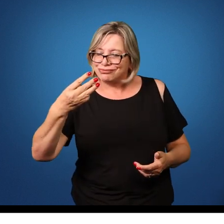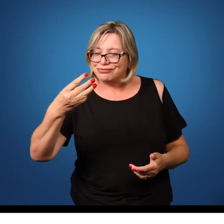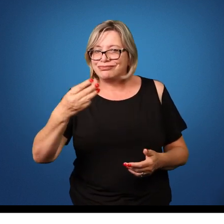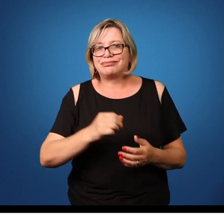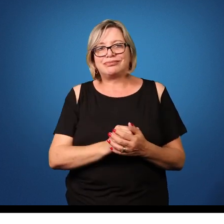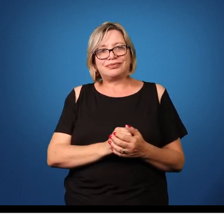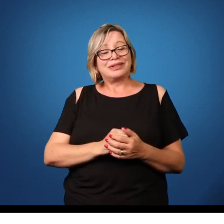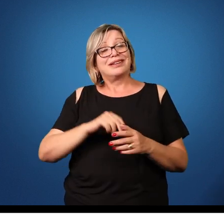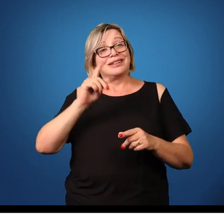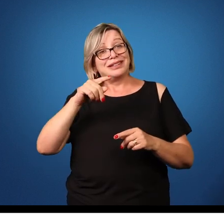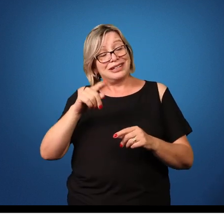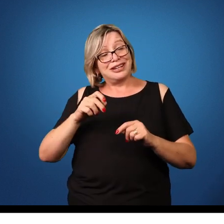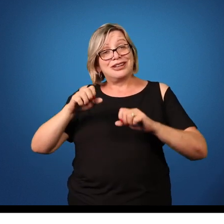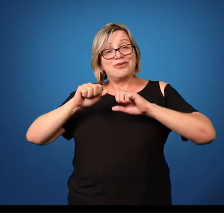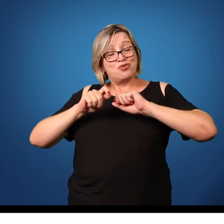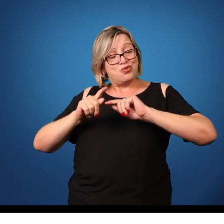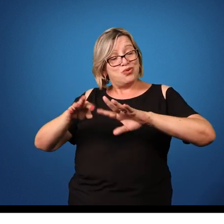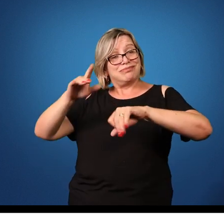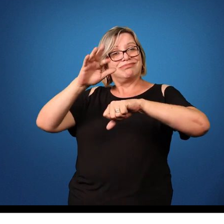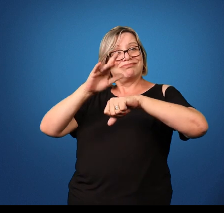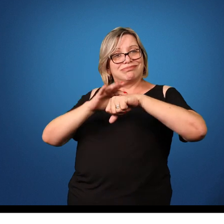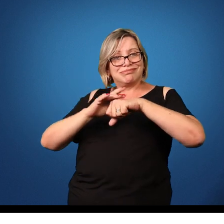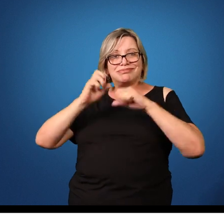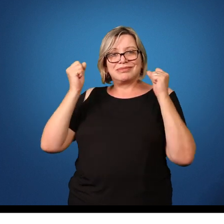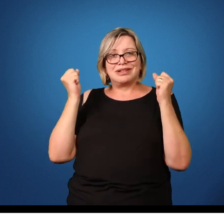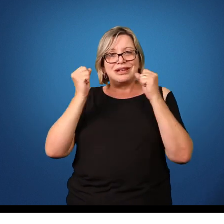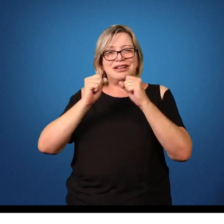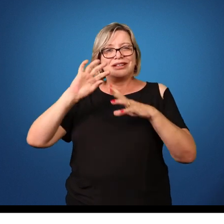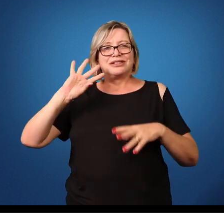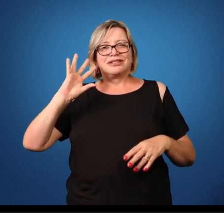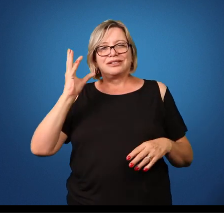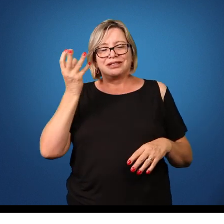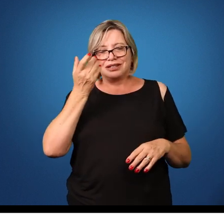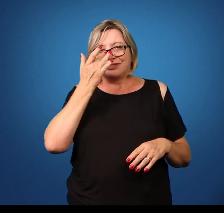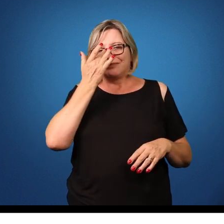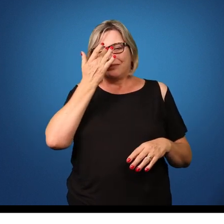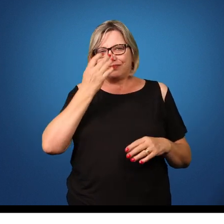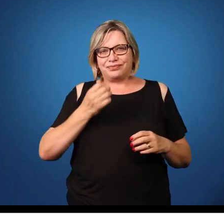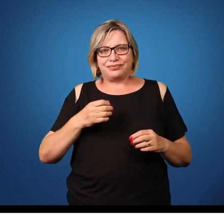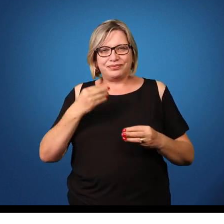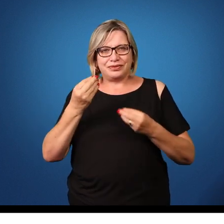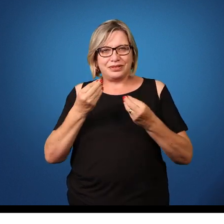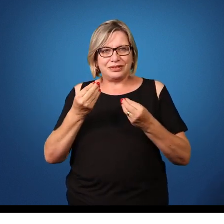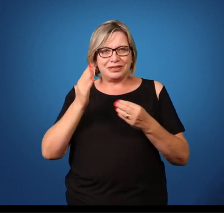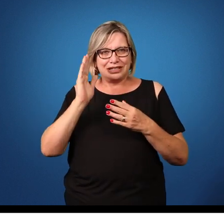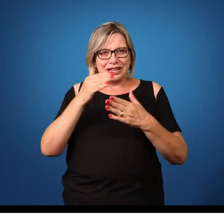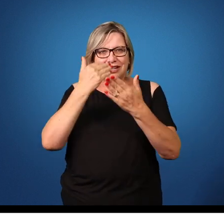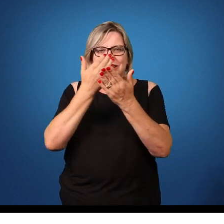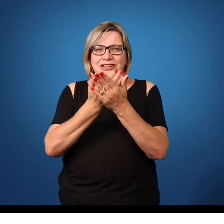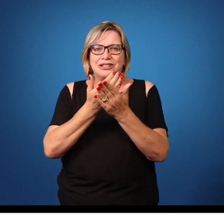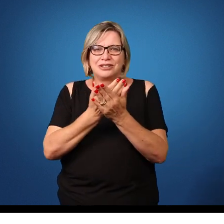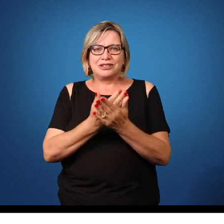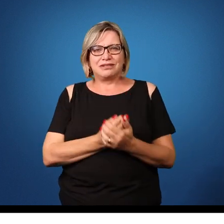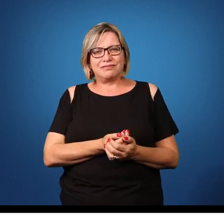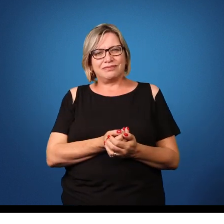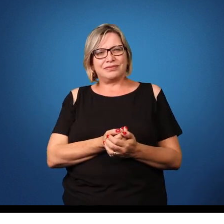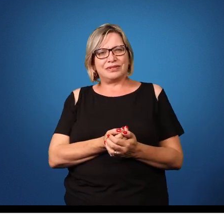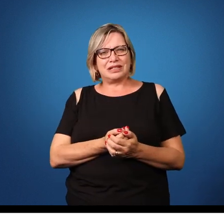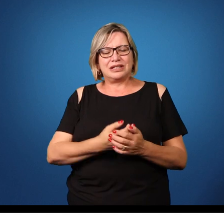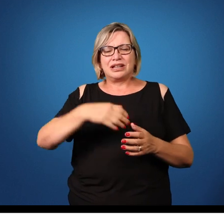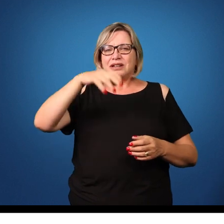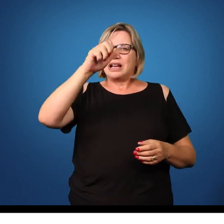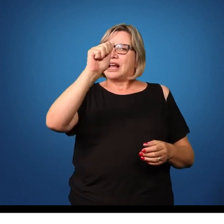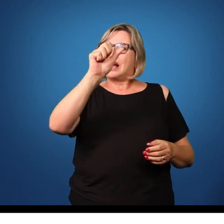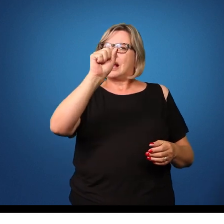que é a forma infectante, que pode infectar um novo hospedeiro. Então, como vimos, o